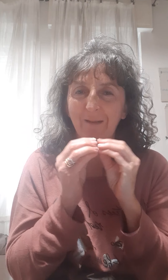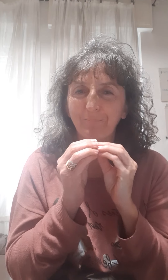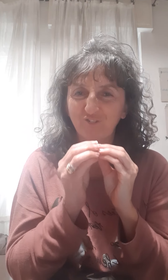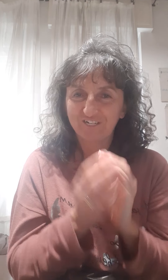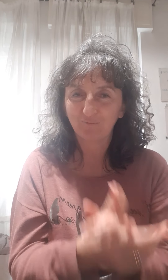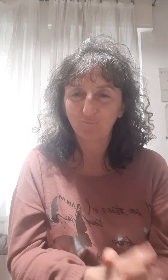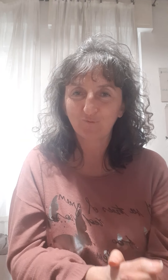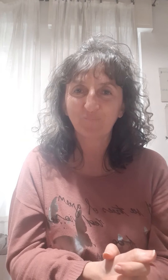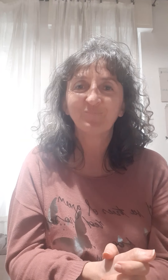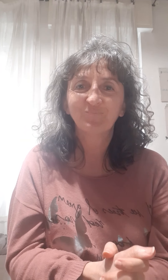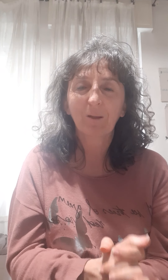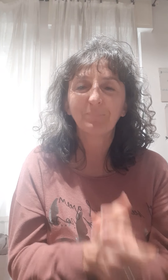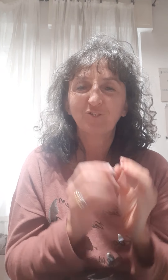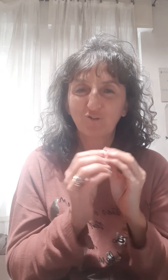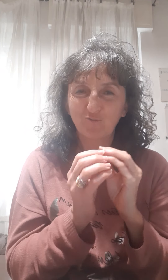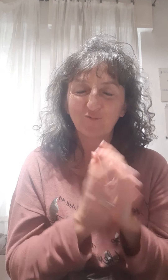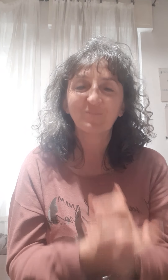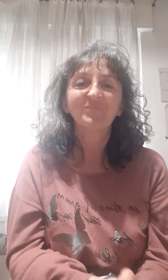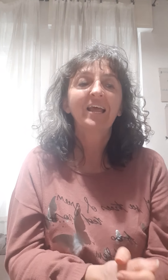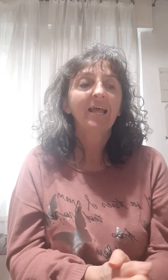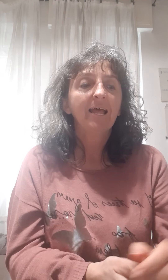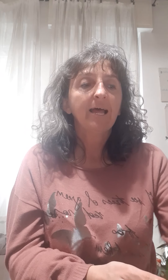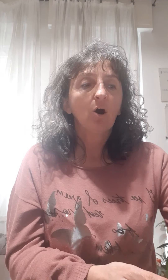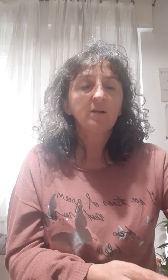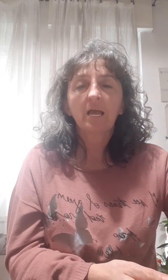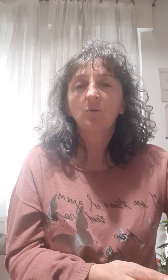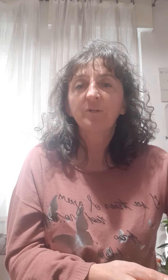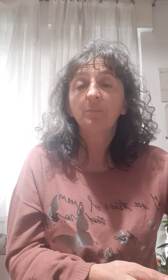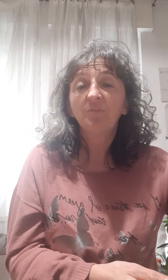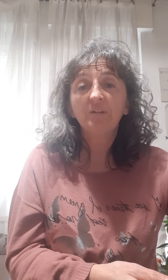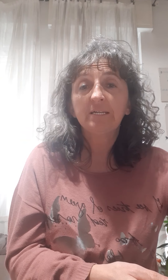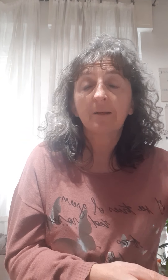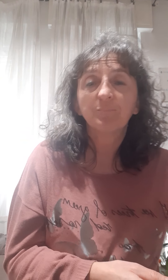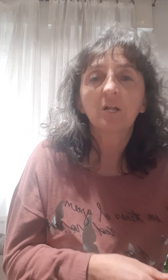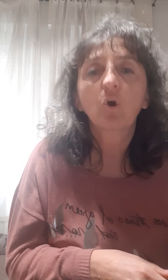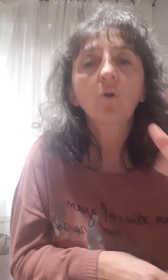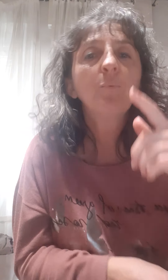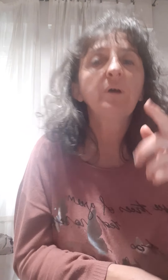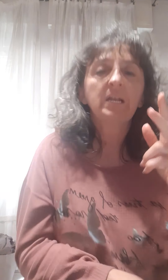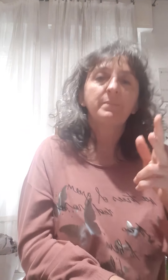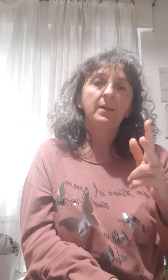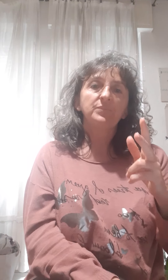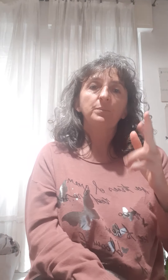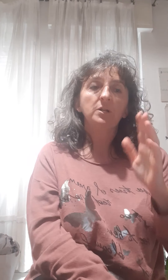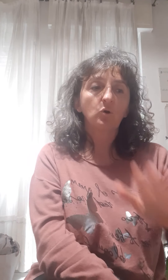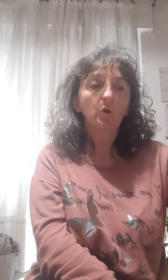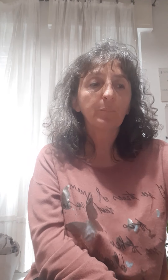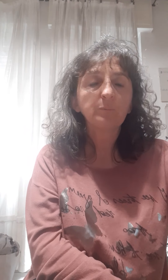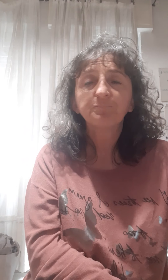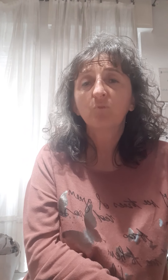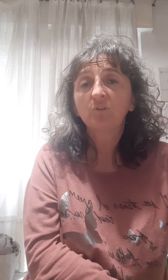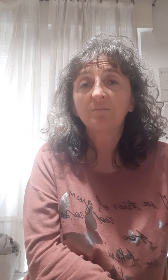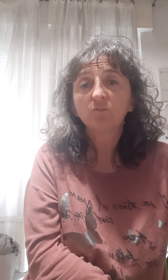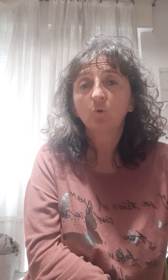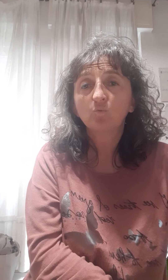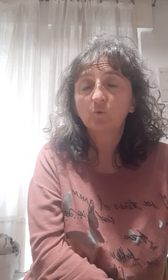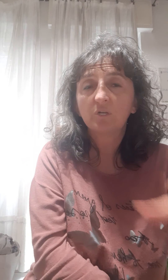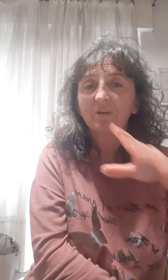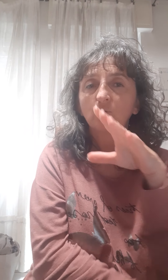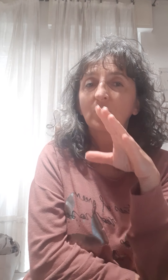appiccicatoso, appiccicoso. Ok, quindi per finire, il corpo e la mente per il corpo, voglio darvi solo un suggerimento, una